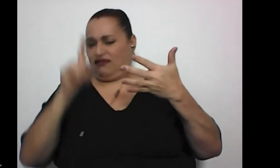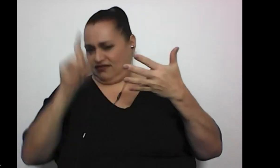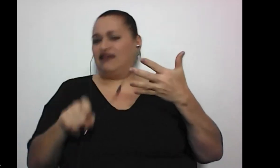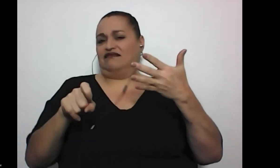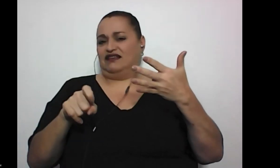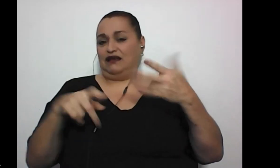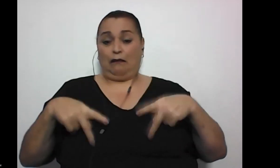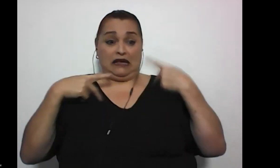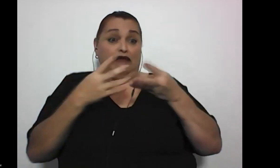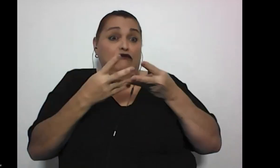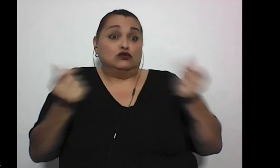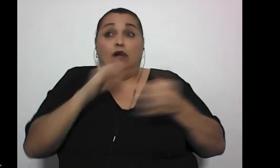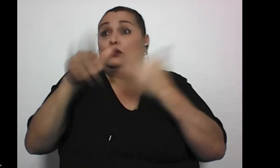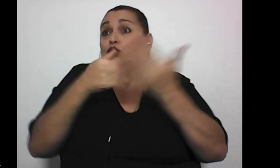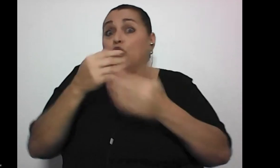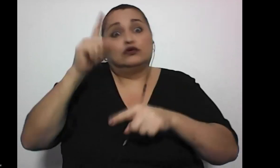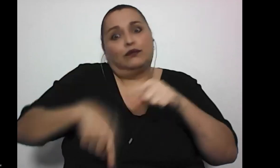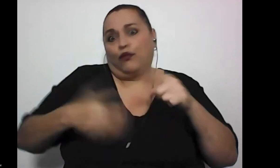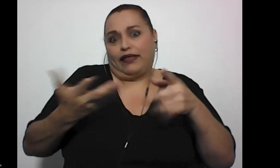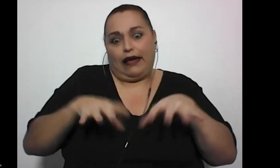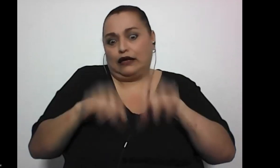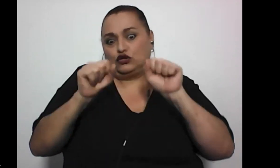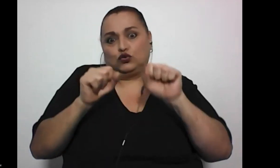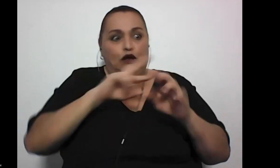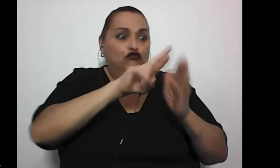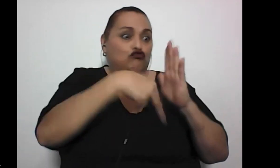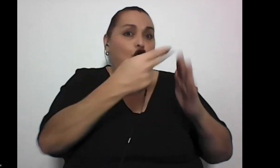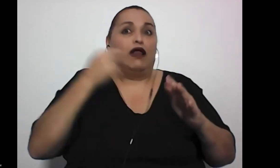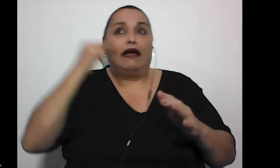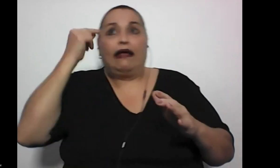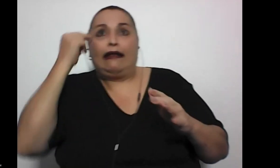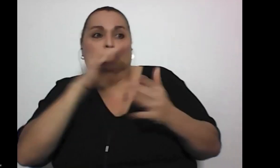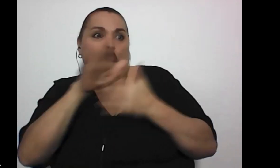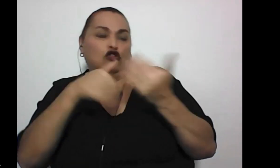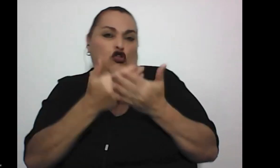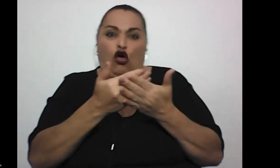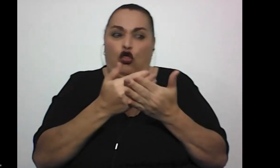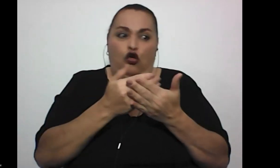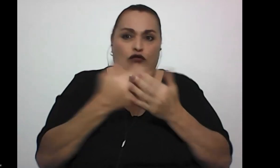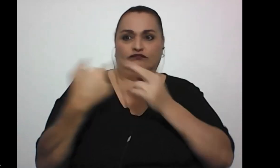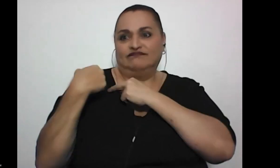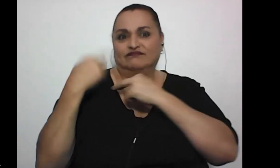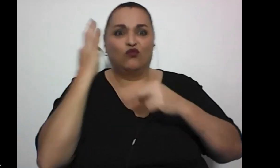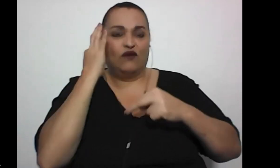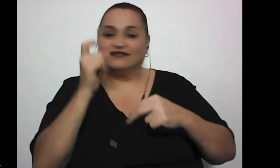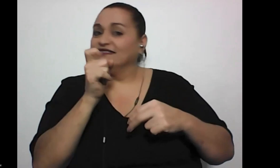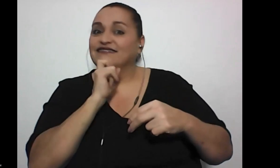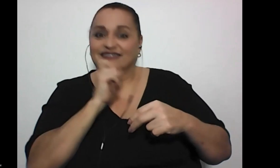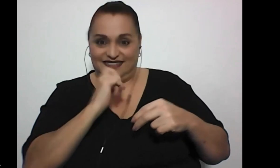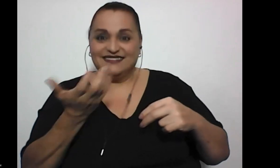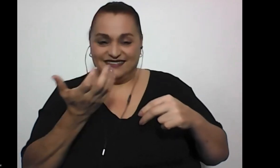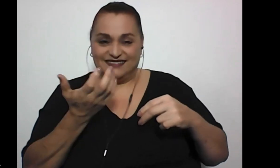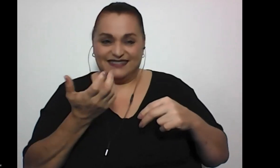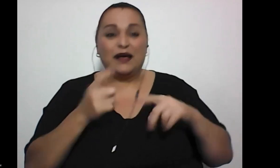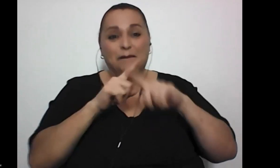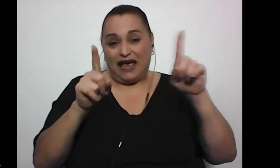pues resolviéndolo todo porque tampoco podemos asumir desde los roles de género esa omnipotencia que son todas las mujeres, ¿verdad? También tenemos